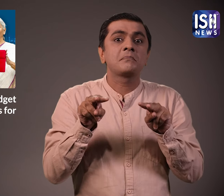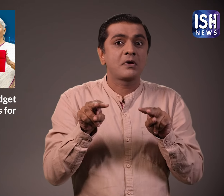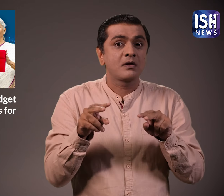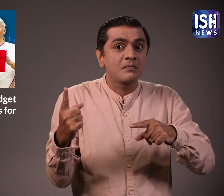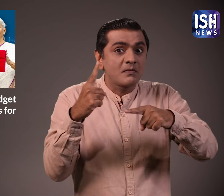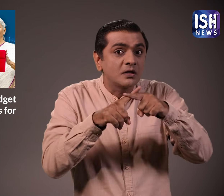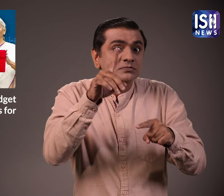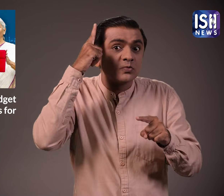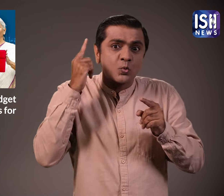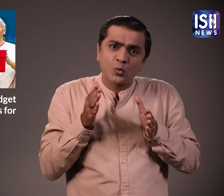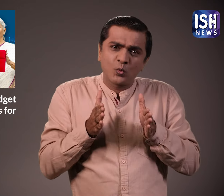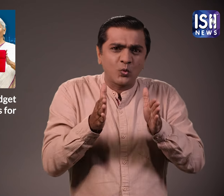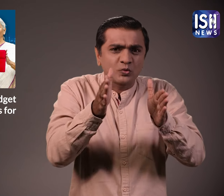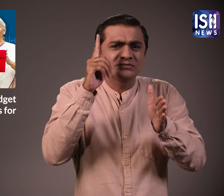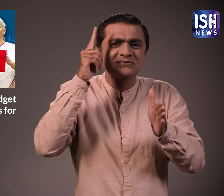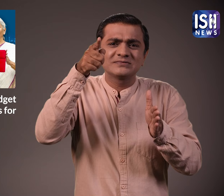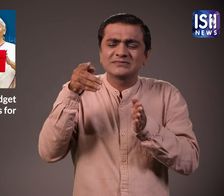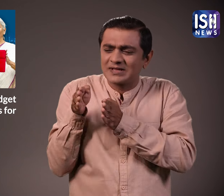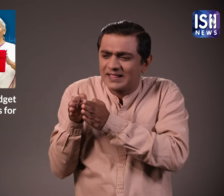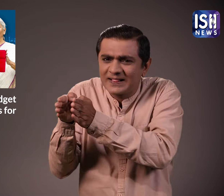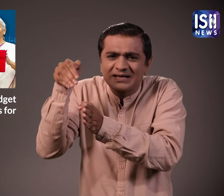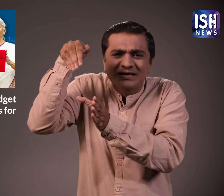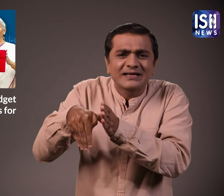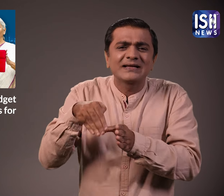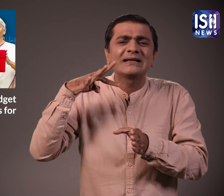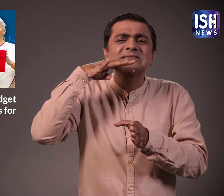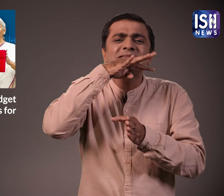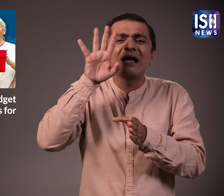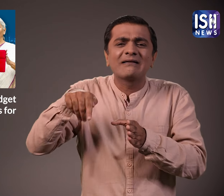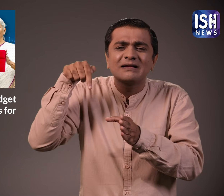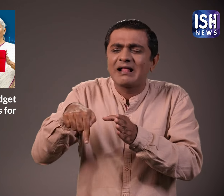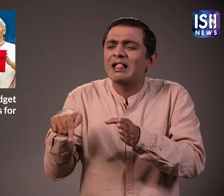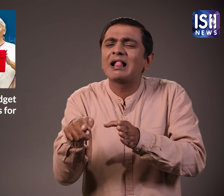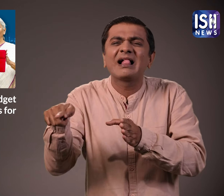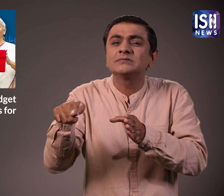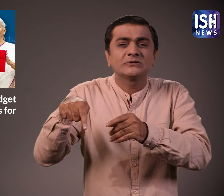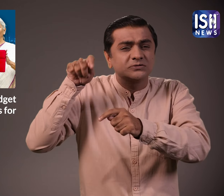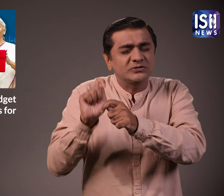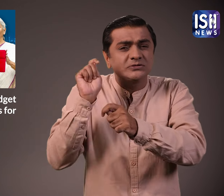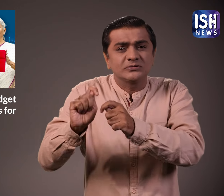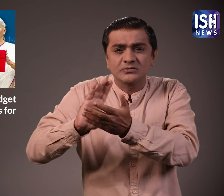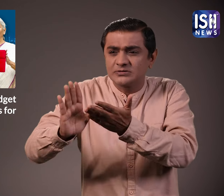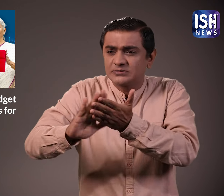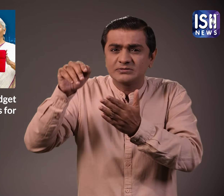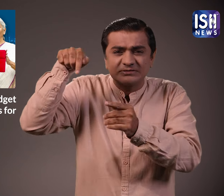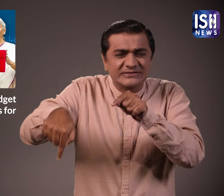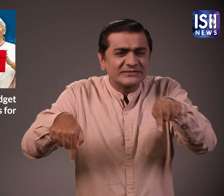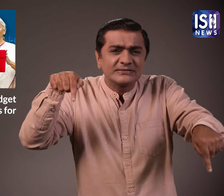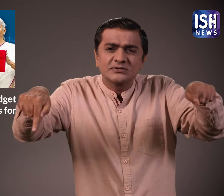इसने उचित अप्षिष्ट निपाटने प्रणाली के साथ सुवेज उप्चार को बढ़ाने का भी